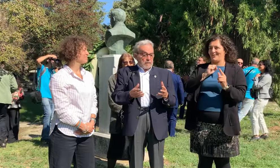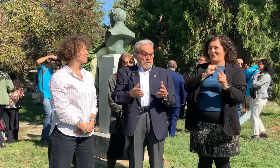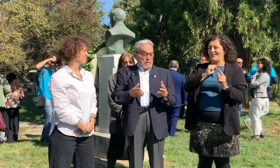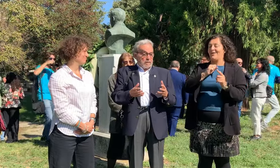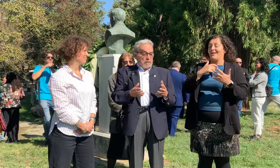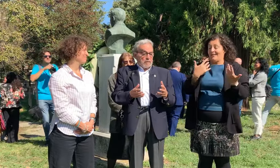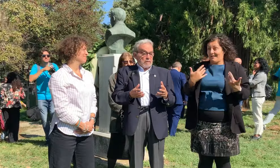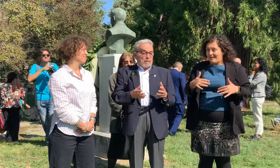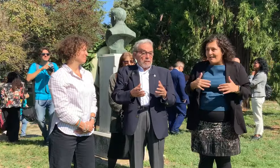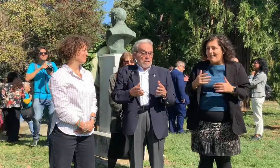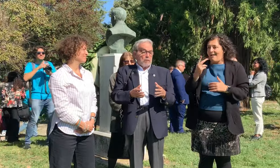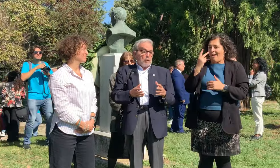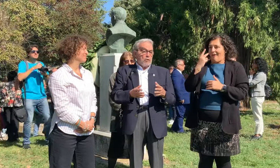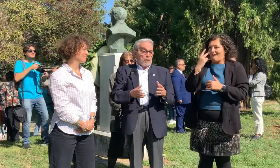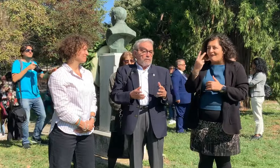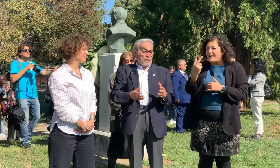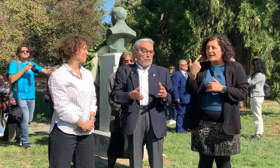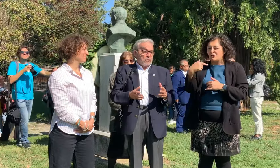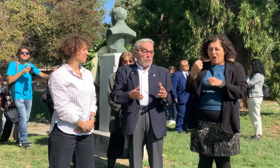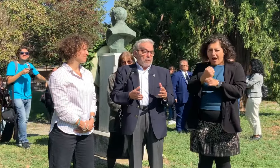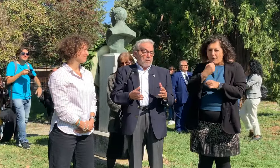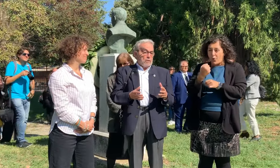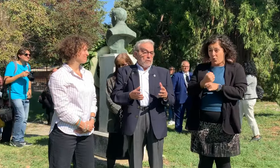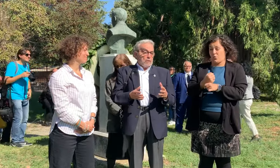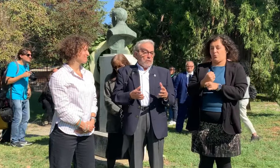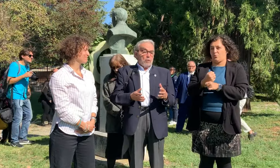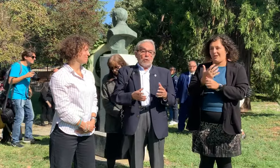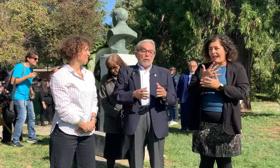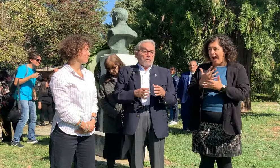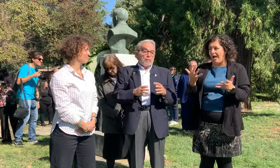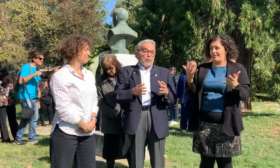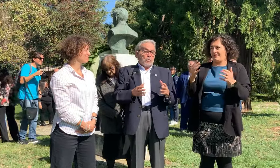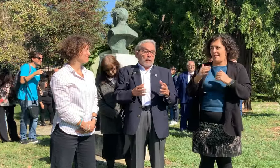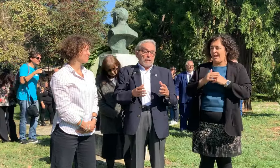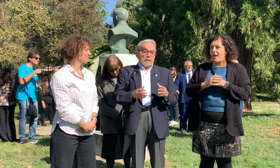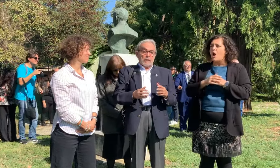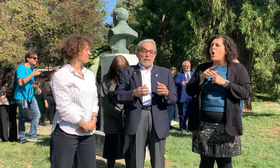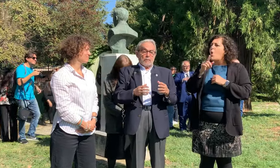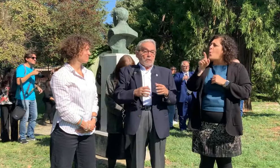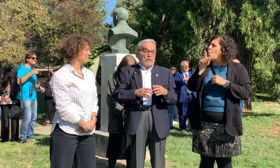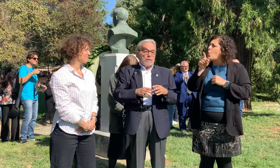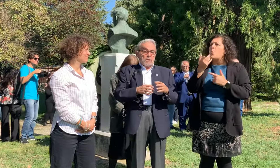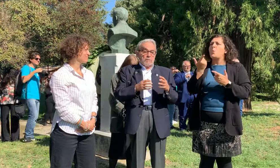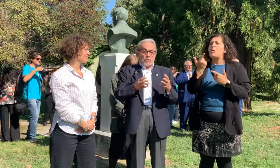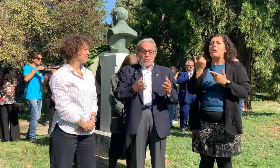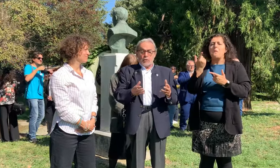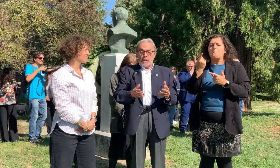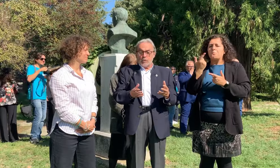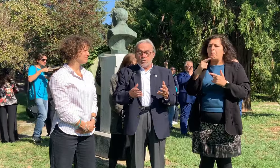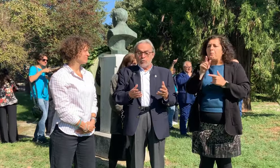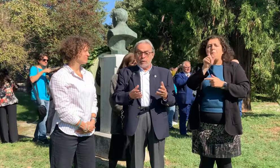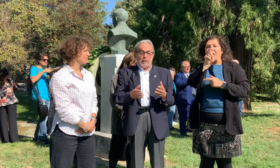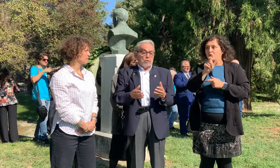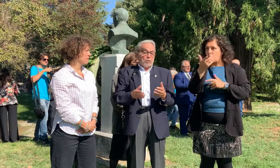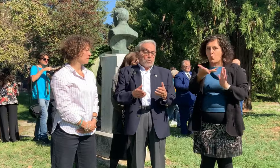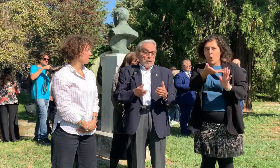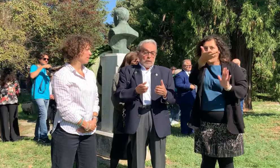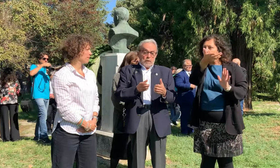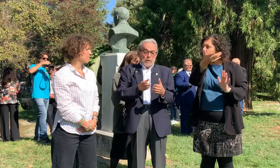di quello che ha fatto. Lui non aveva paura di andare a rilasciare, possono andare a rilasciare